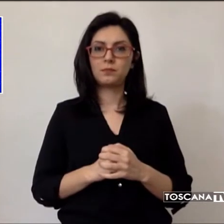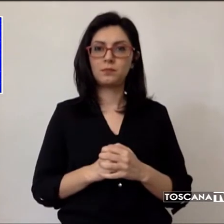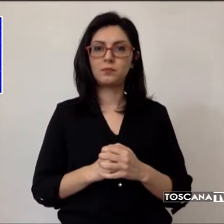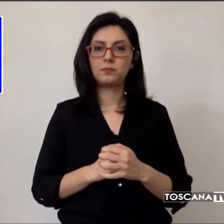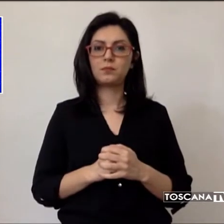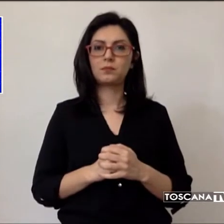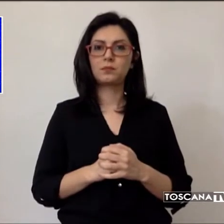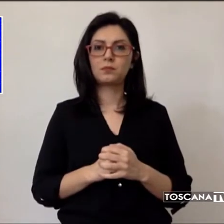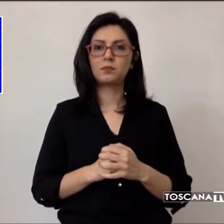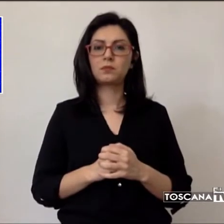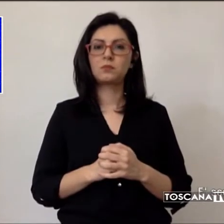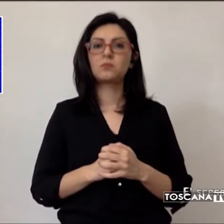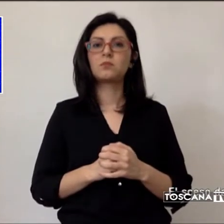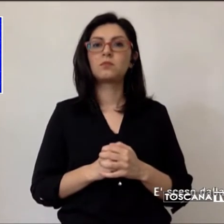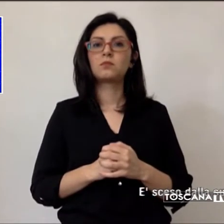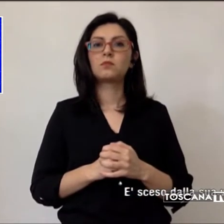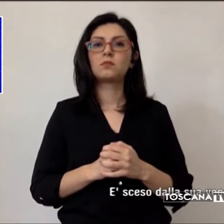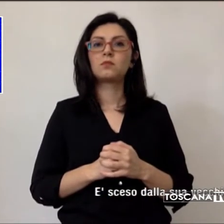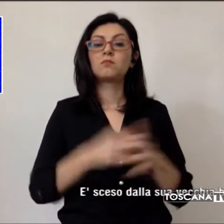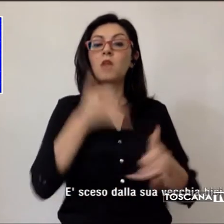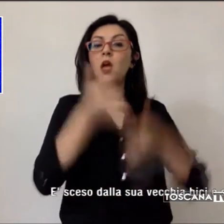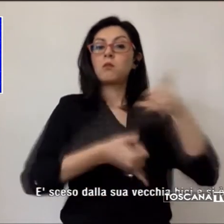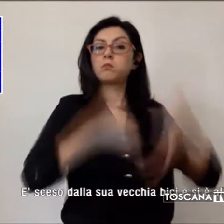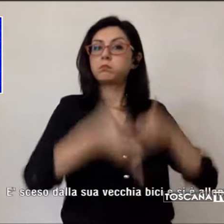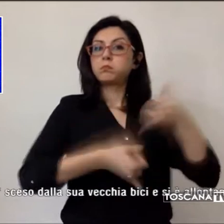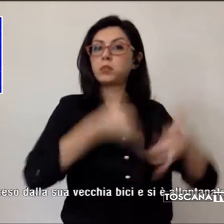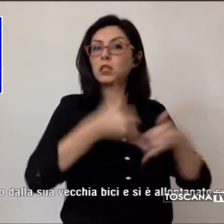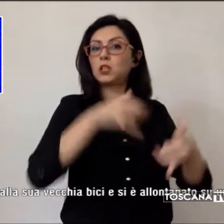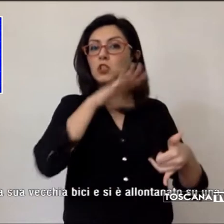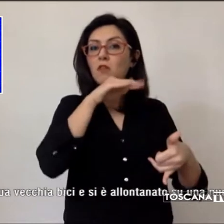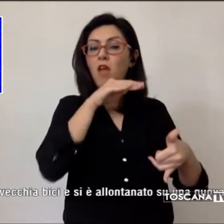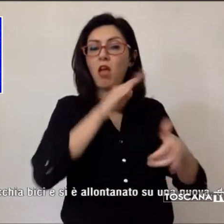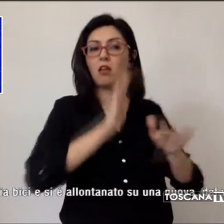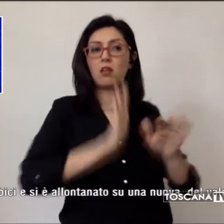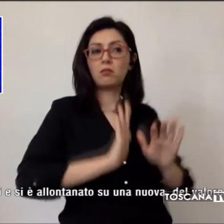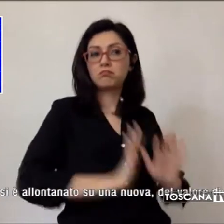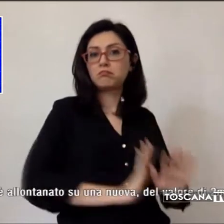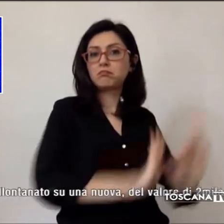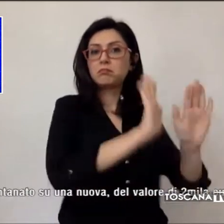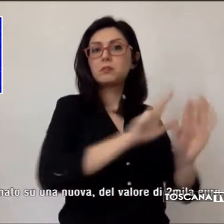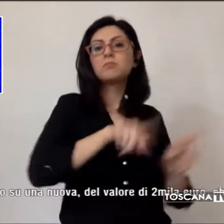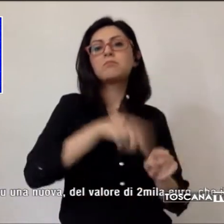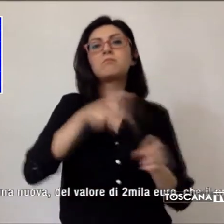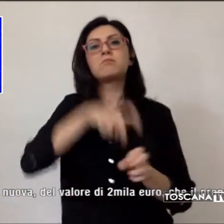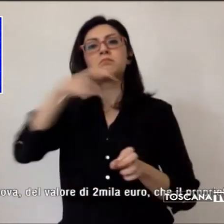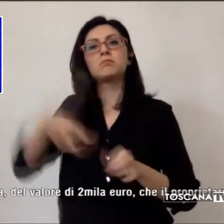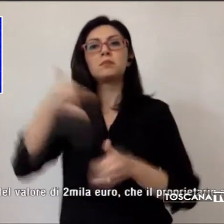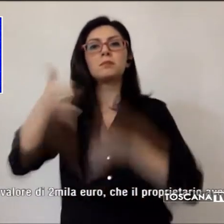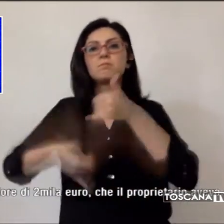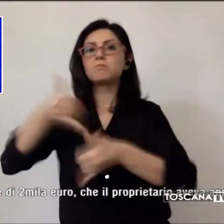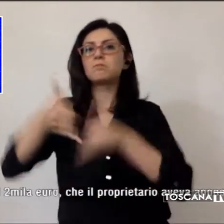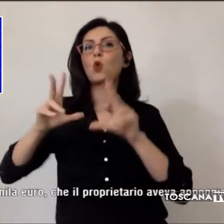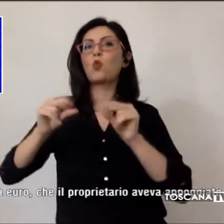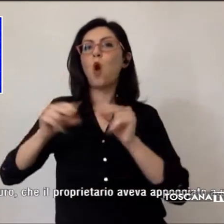È sceso dalla sua vecchia bici e si è allontanato su una nuova del valore di 2.000 euro che il proprietario